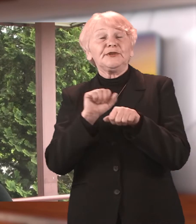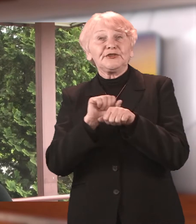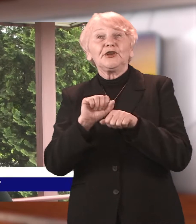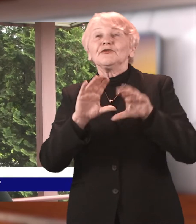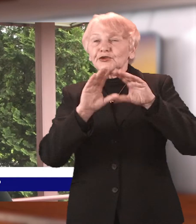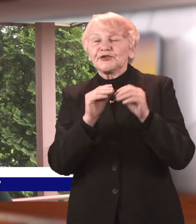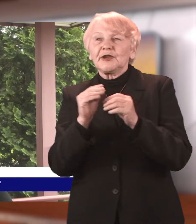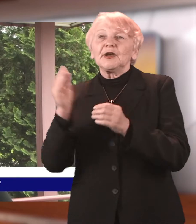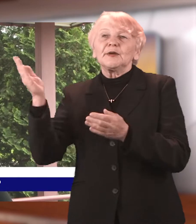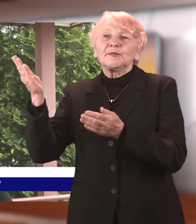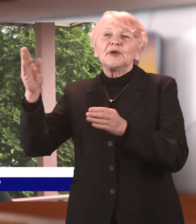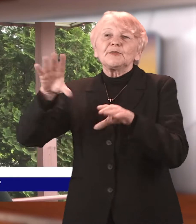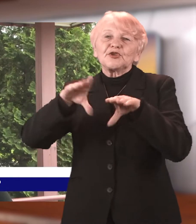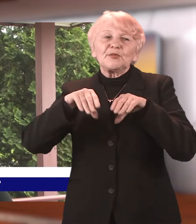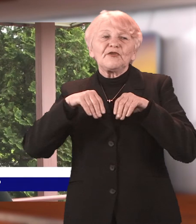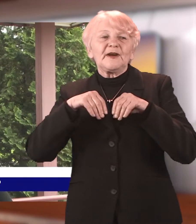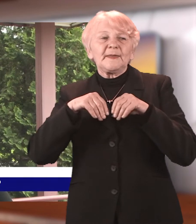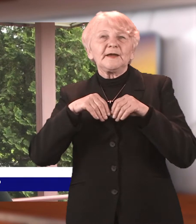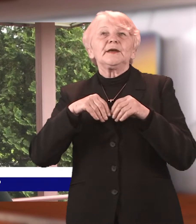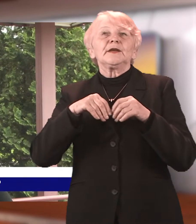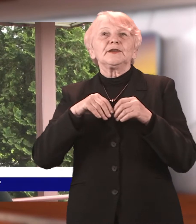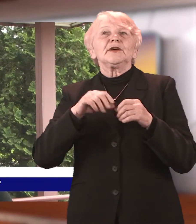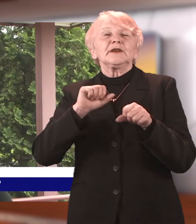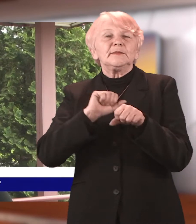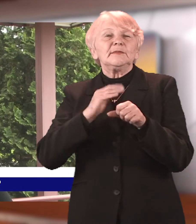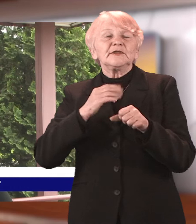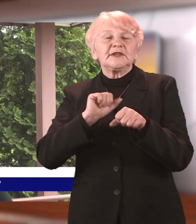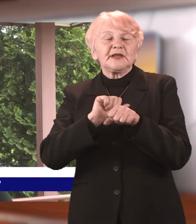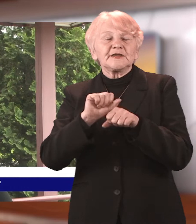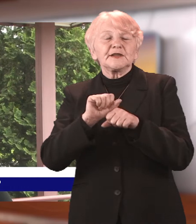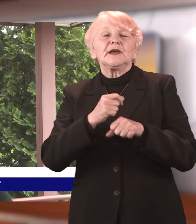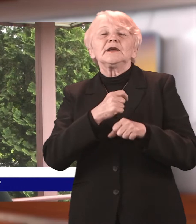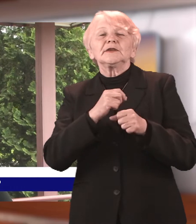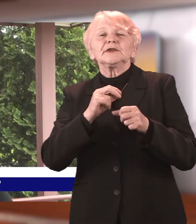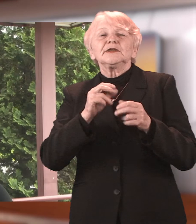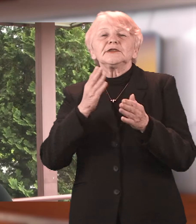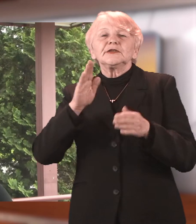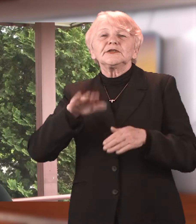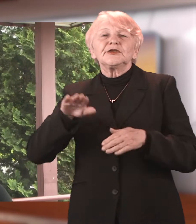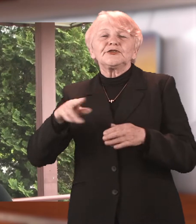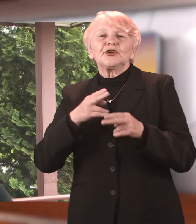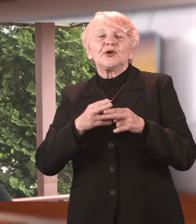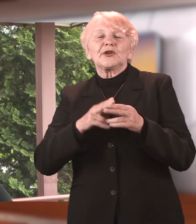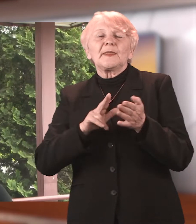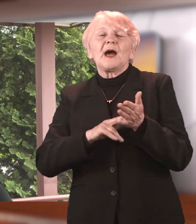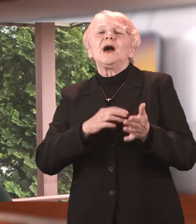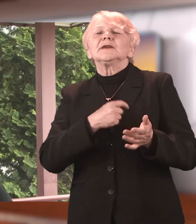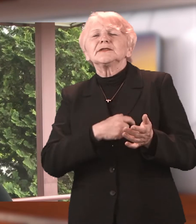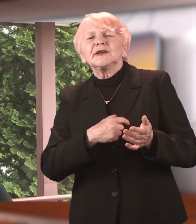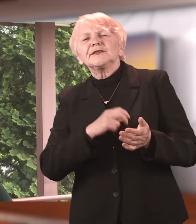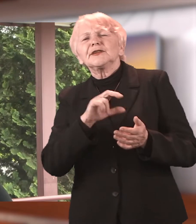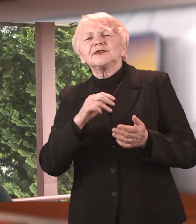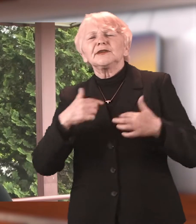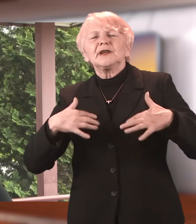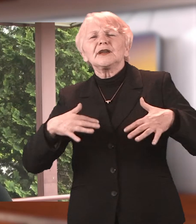diagnostykę neurologiczną, endokrynologiczną, kardiologiczną, gastrologiczną, nefrologiczną, czyli pełny zakres